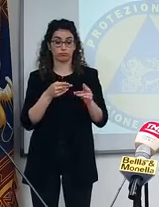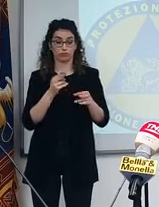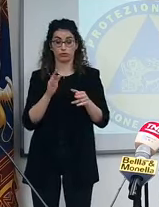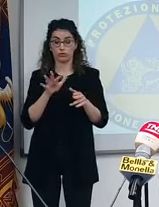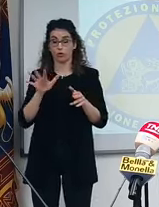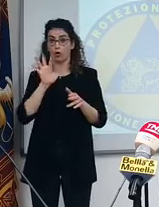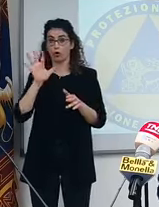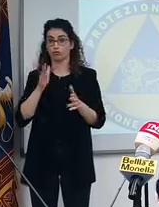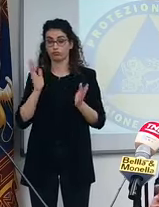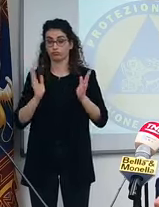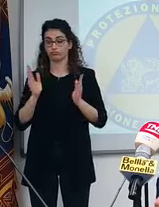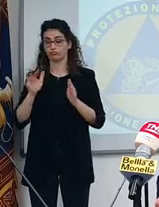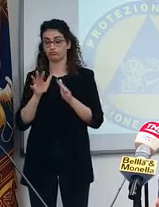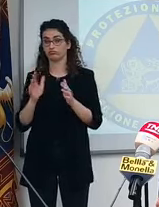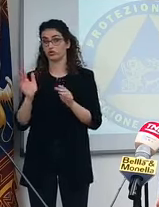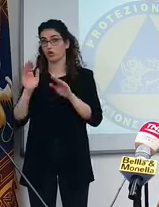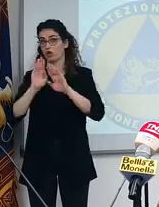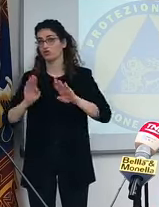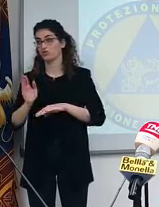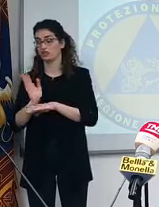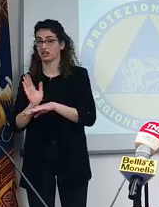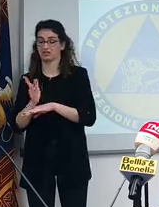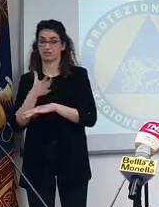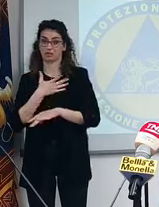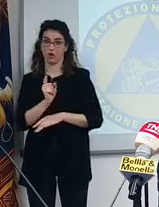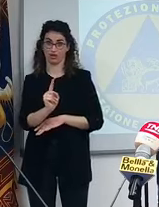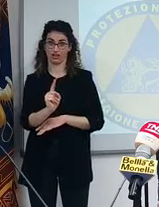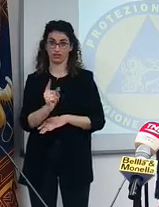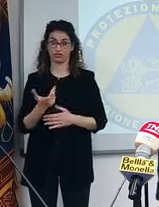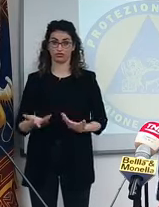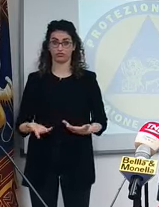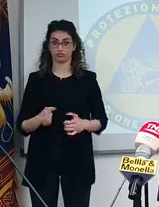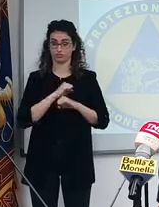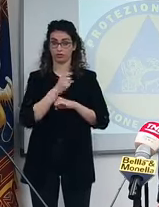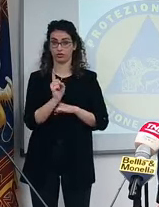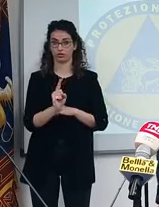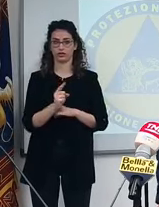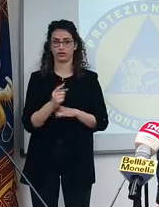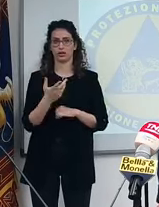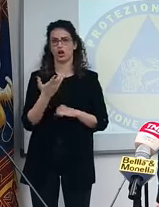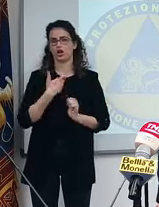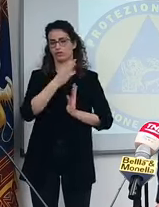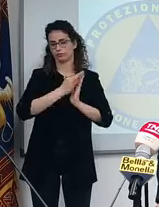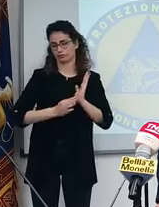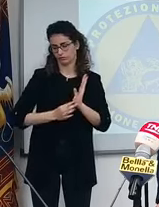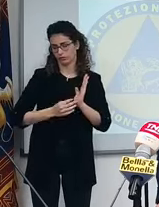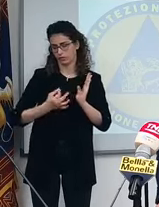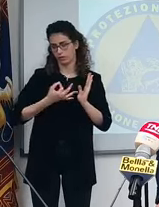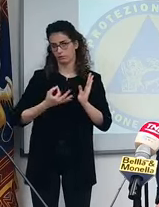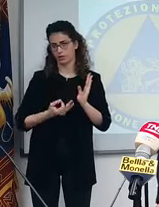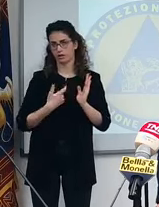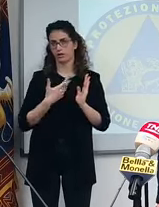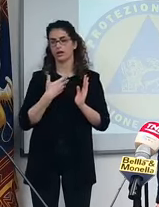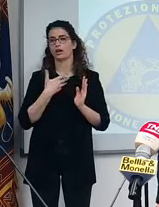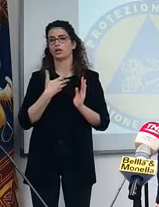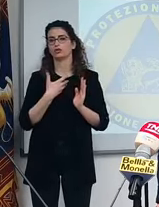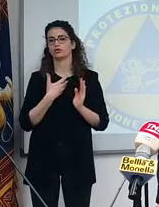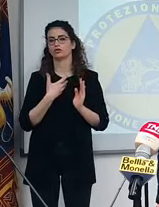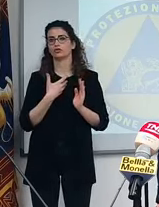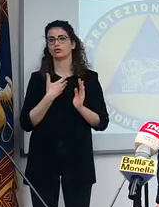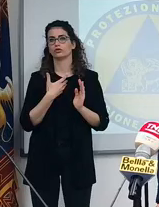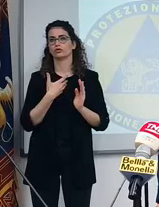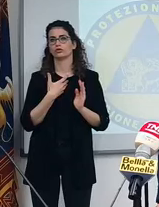strutture chiusa, di un cinema, di un teatro, perché non mi pare che il casino sia così. A parte il fatto che ci sono le linee guida, a parte il fatto che sono anche